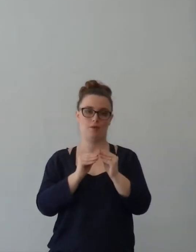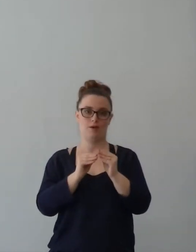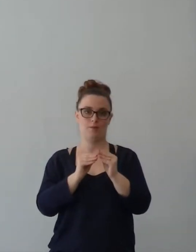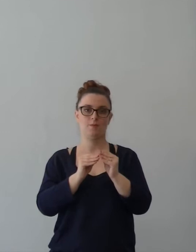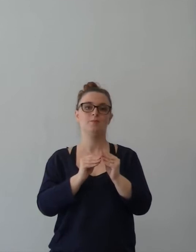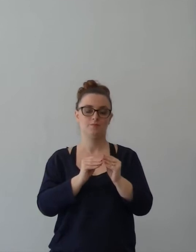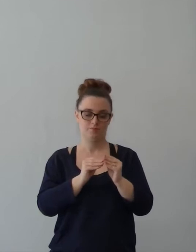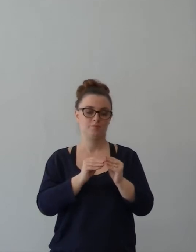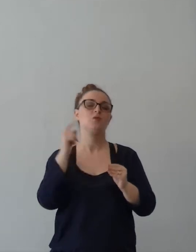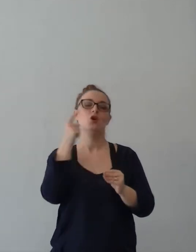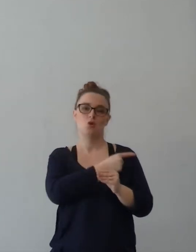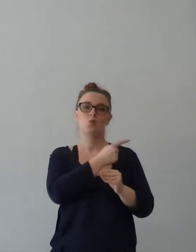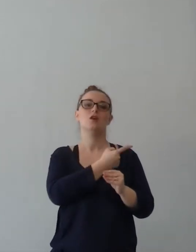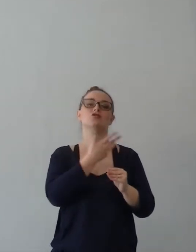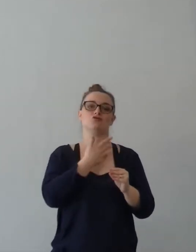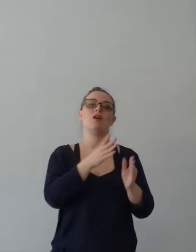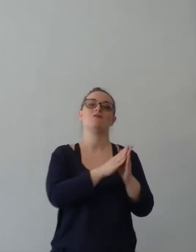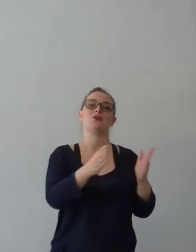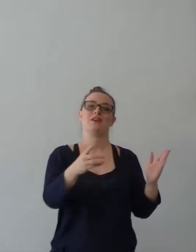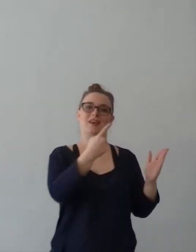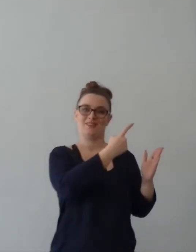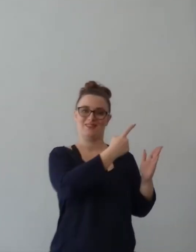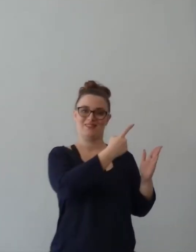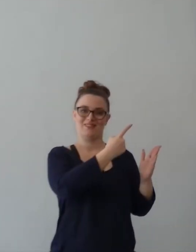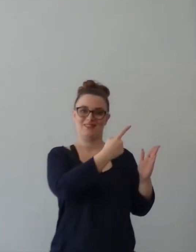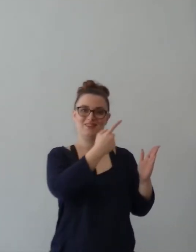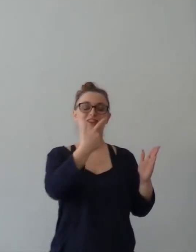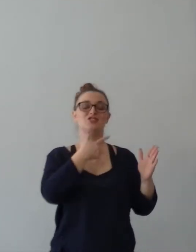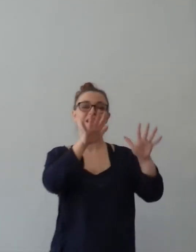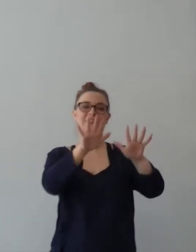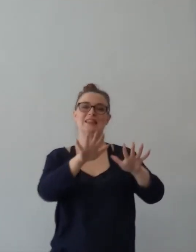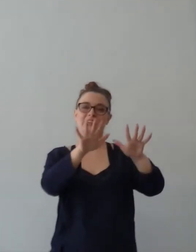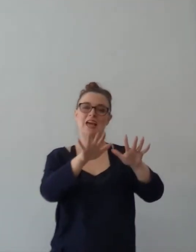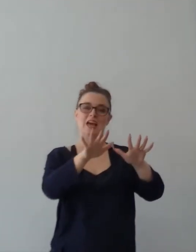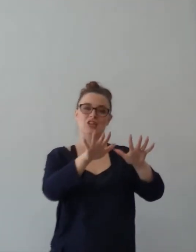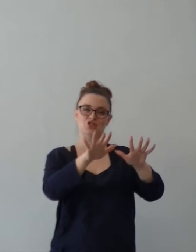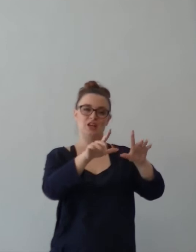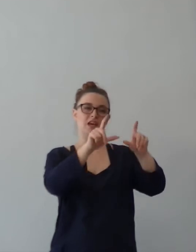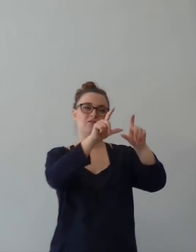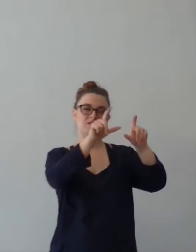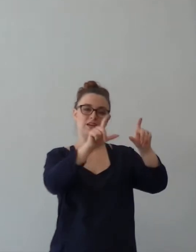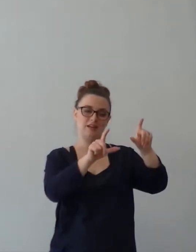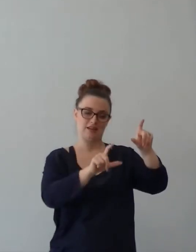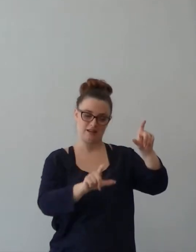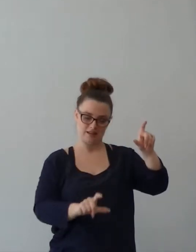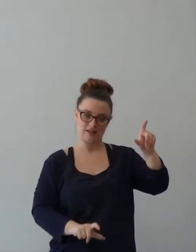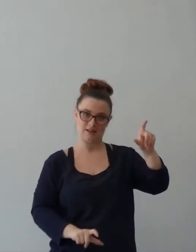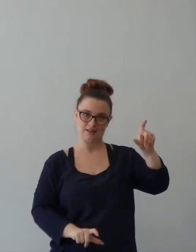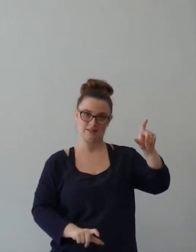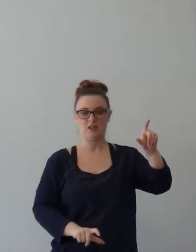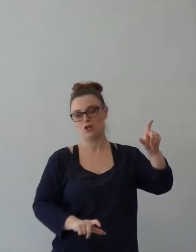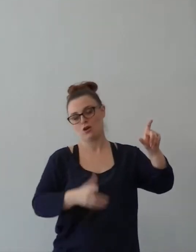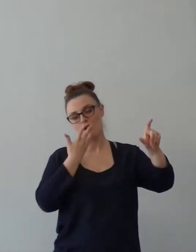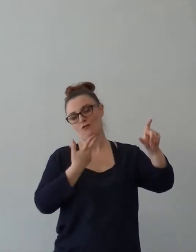Contiene dieci passi, non vi preoccupate, non li vedremo molti quanti dieci, anche perché già siamo a diciotto minuti, altrimenti ci